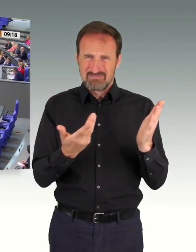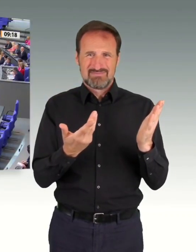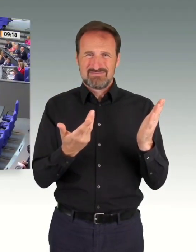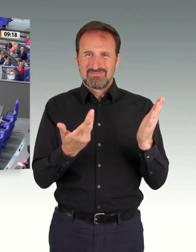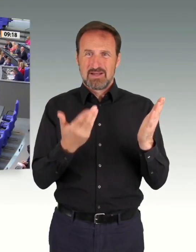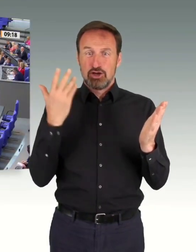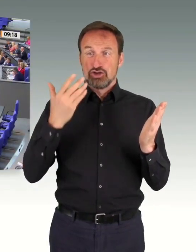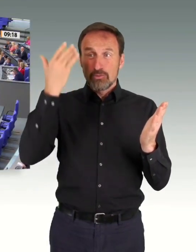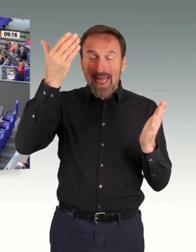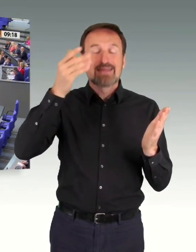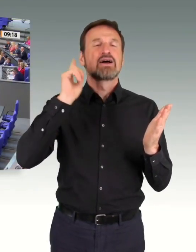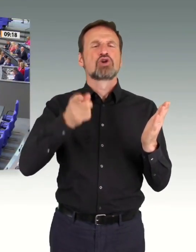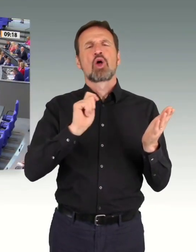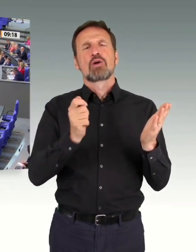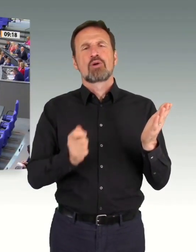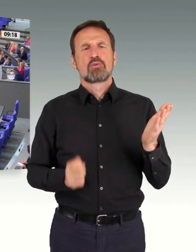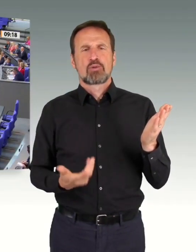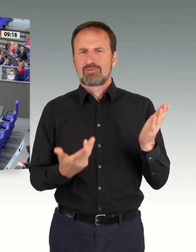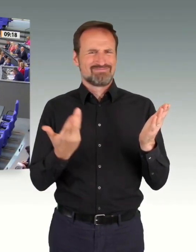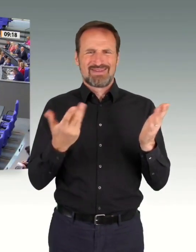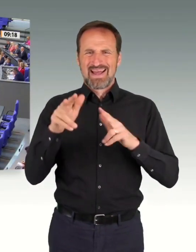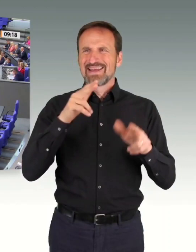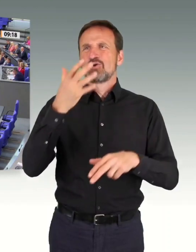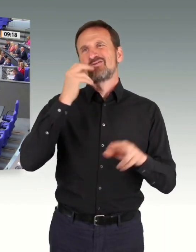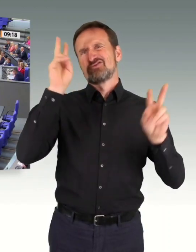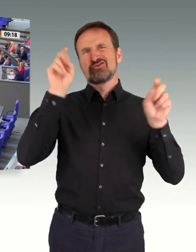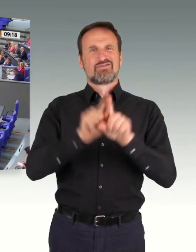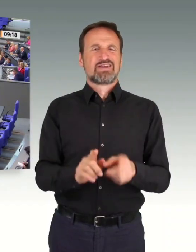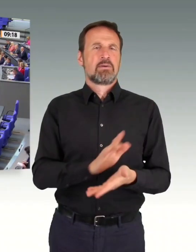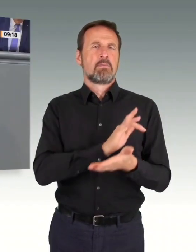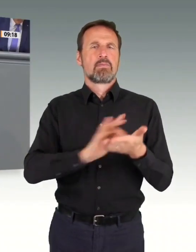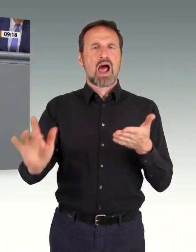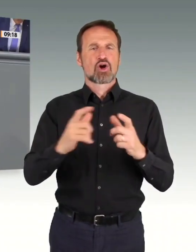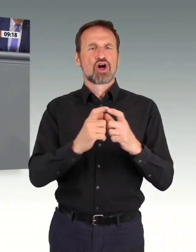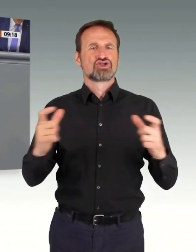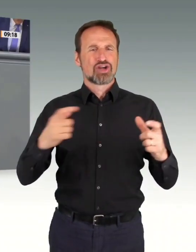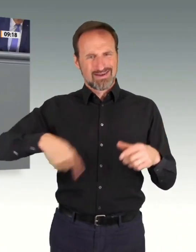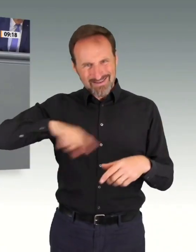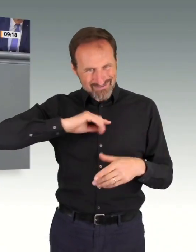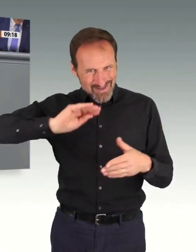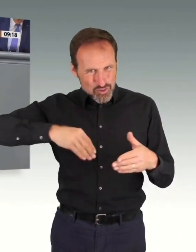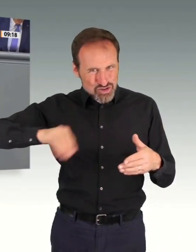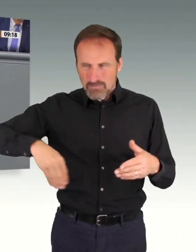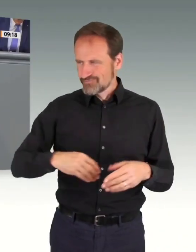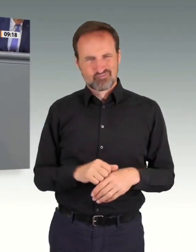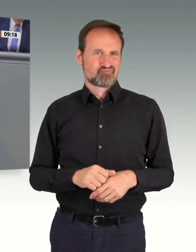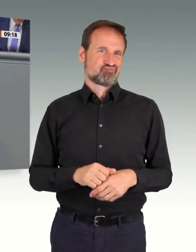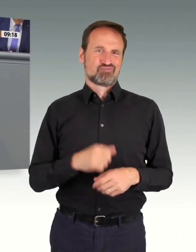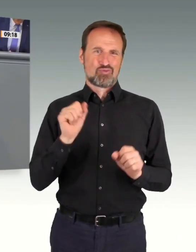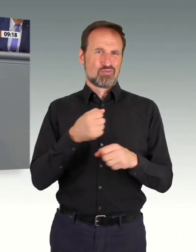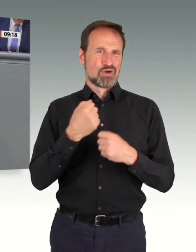Gestern noch sagt Jens Spahn in der CDU, zuständig für Klima und Energie,